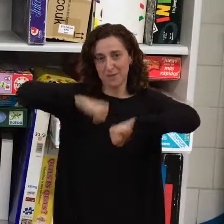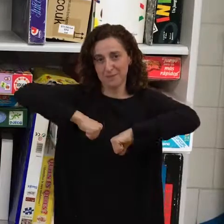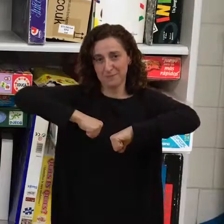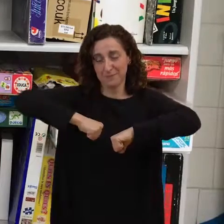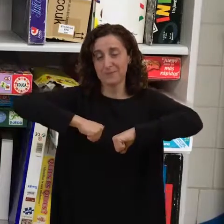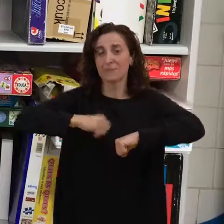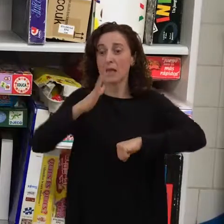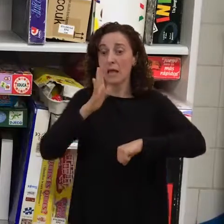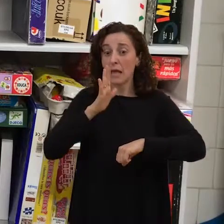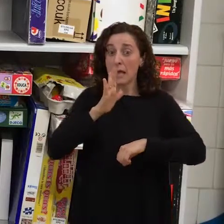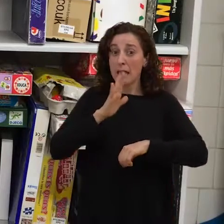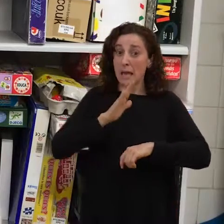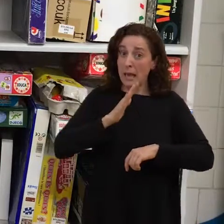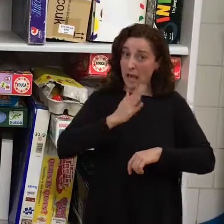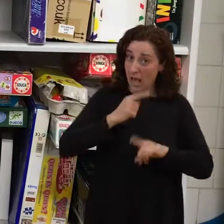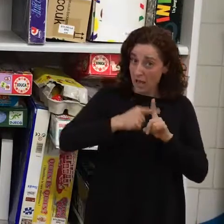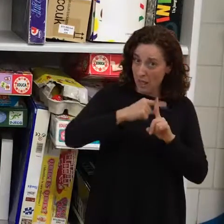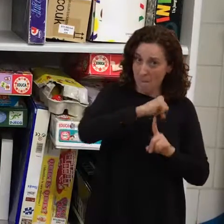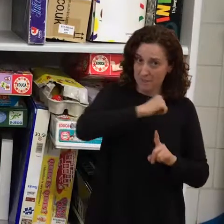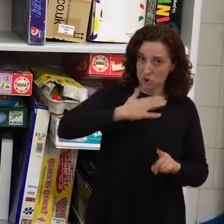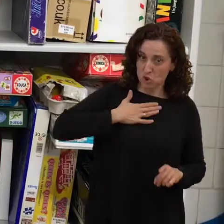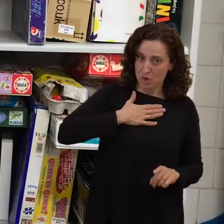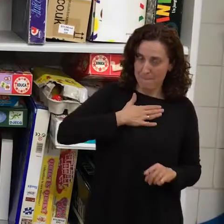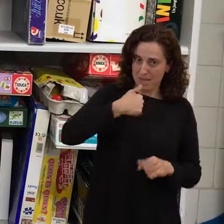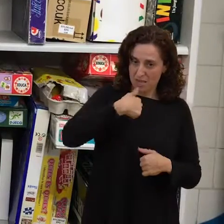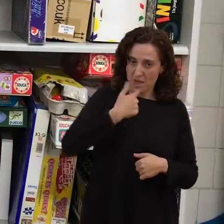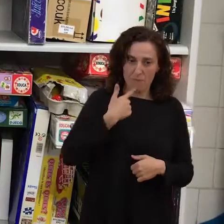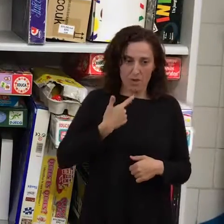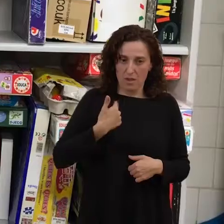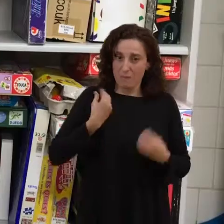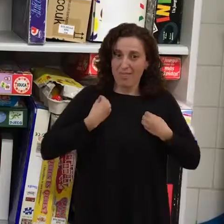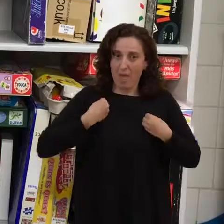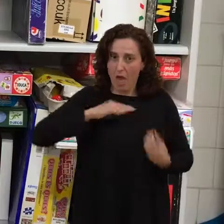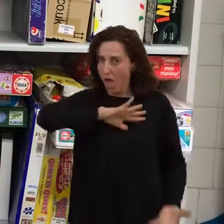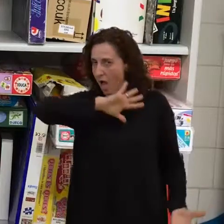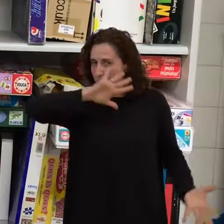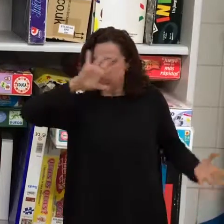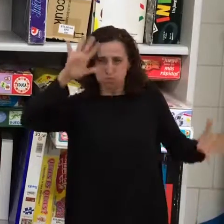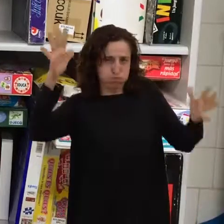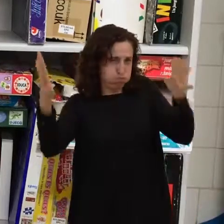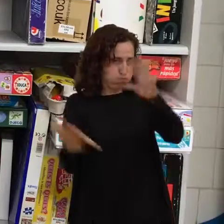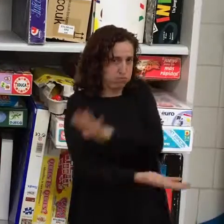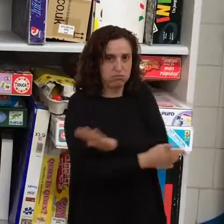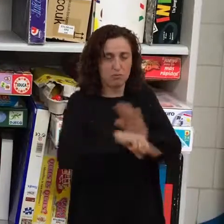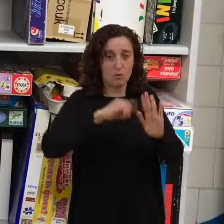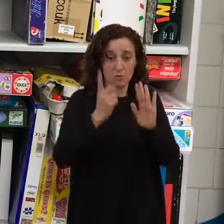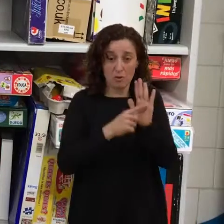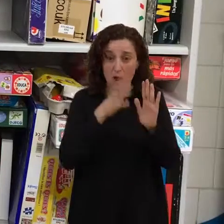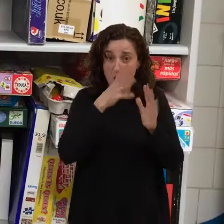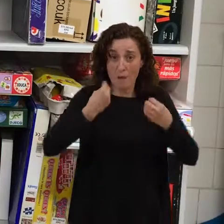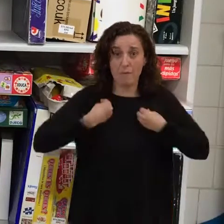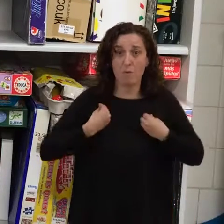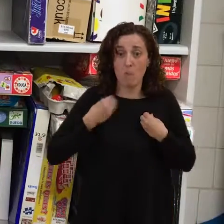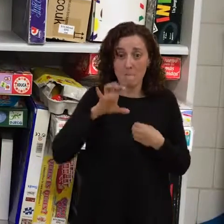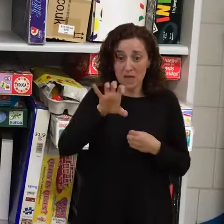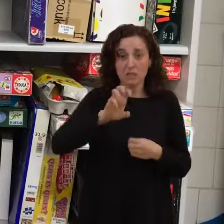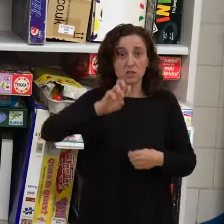Y personalmente a mí me ha cambiado la vida totalmente, aquí estoy en otro país, con otra lengua, con otro